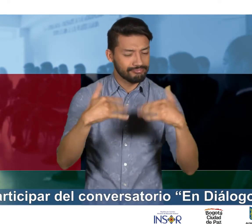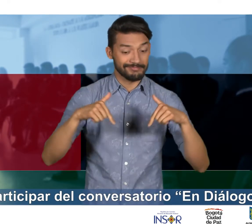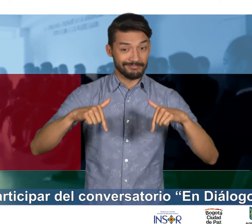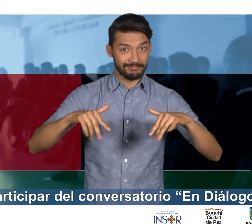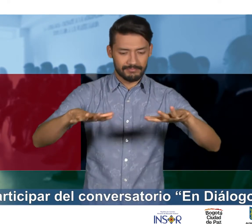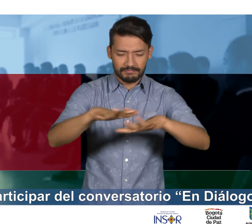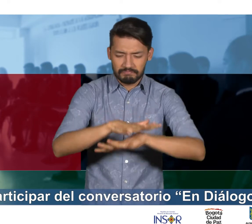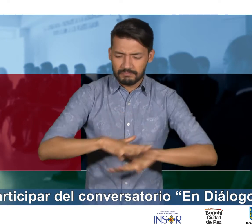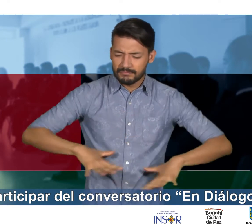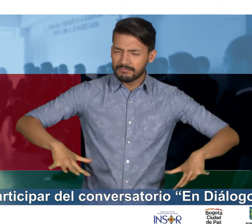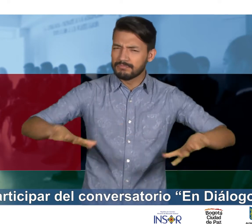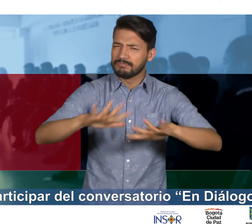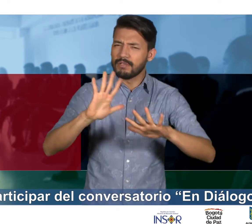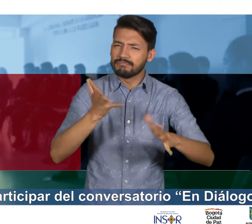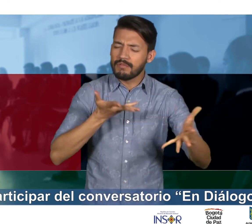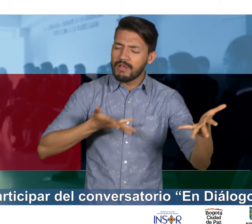participar del conversatorio en diálogo.